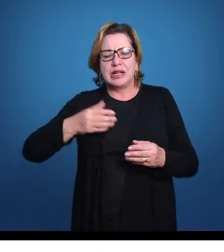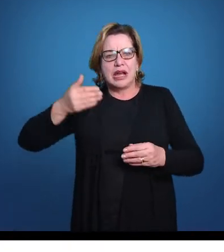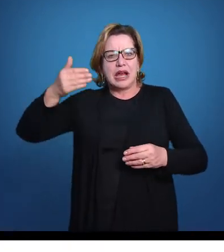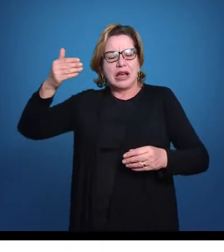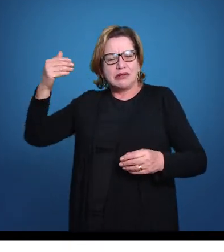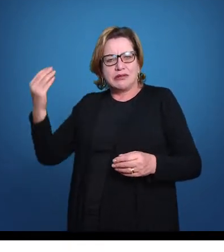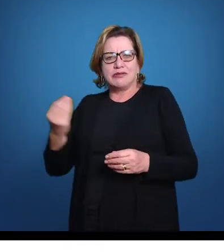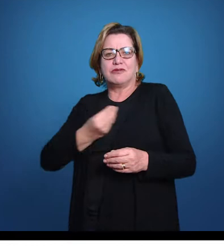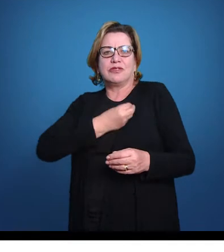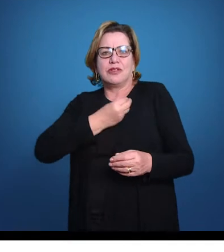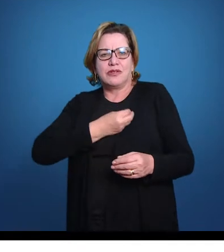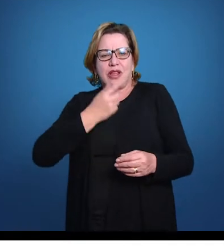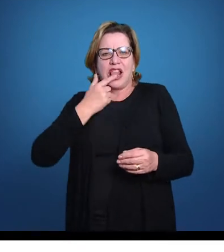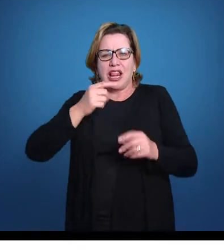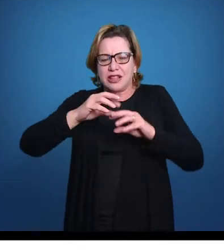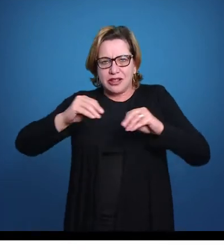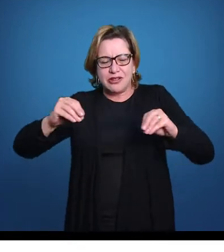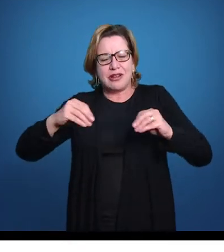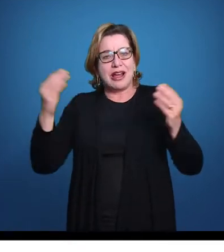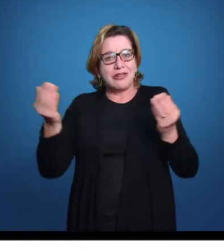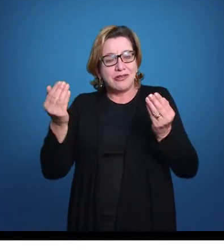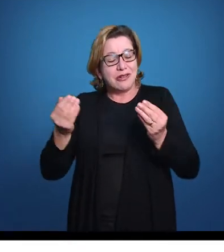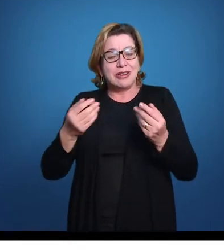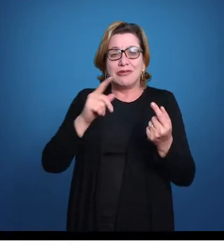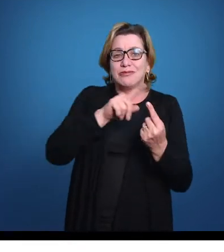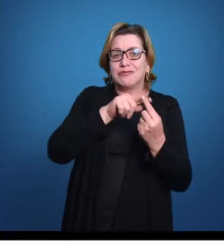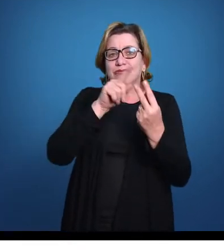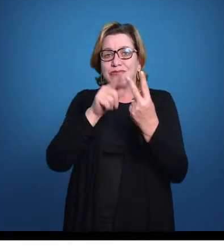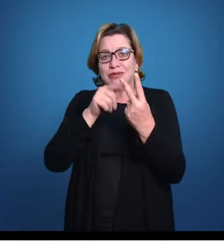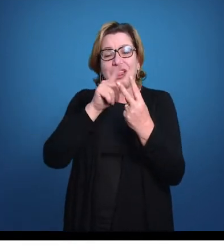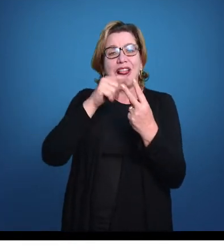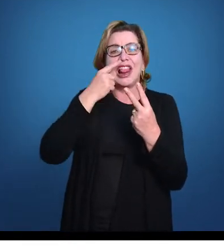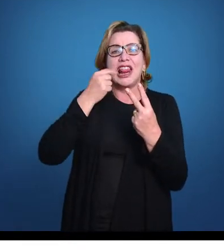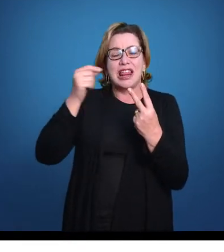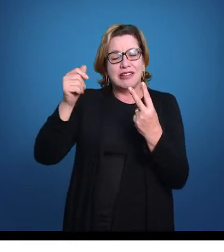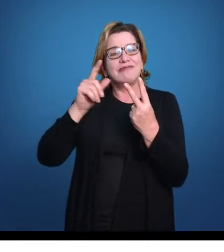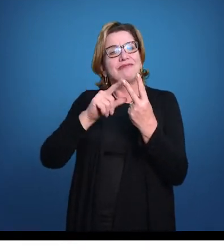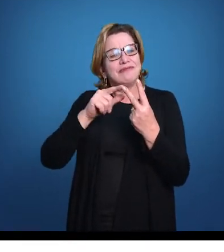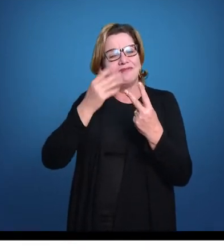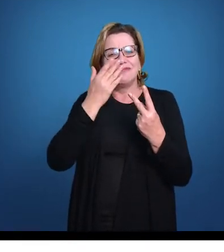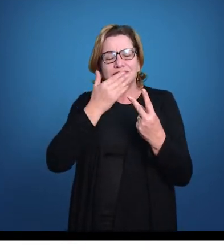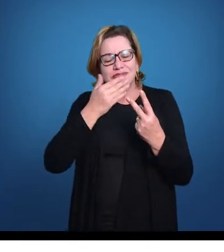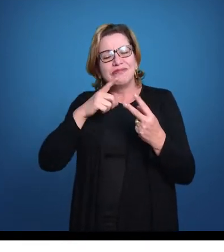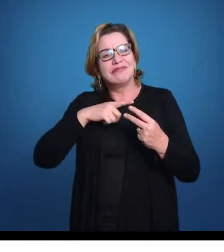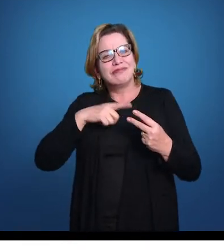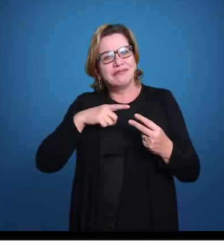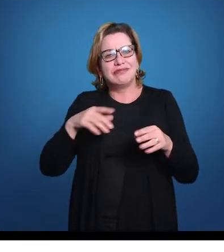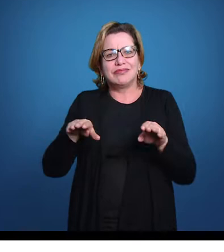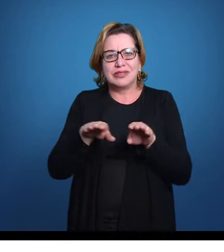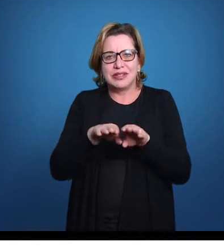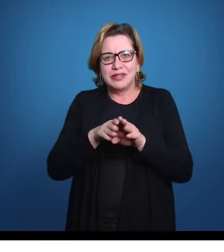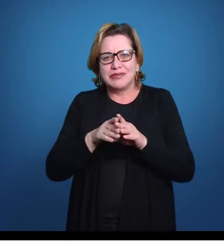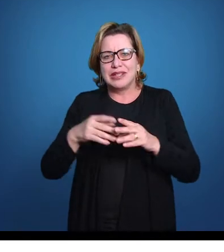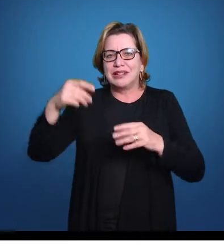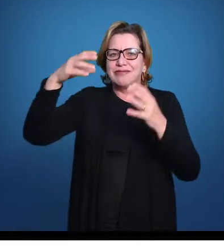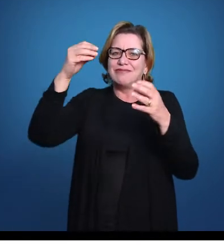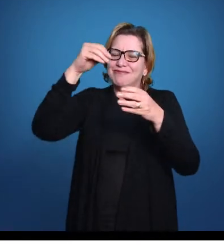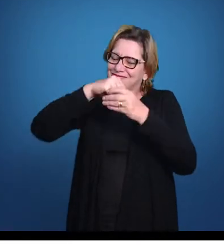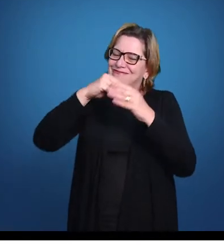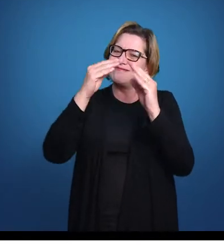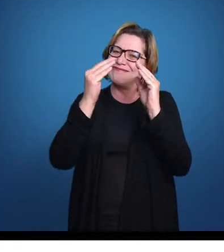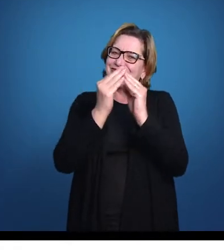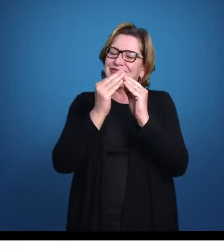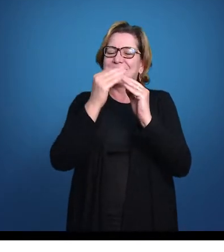salgado, os osteíquetes estão tanto nas águas salgadas quanto nas águas doces, salobras aí e até nos aquários das pessoas,